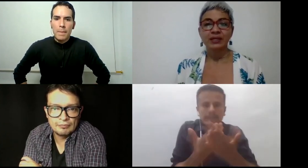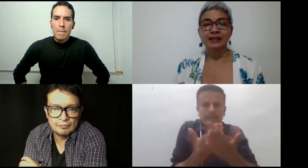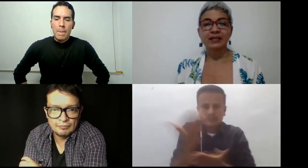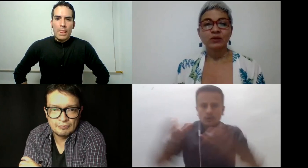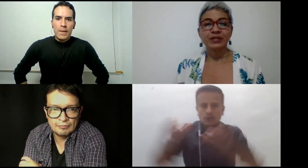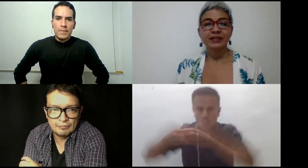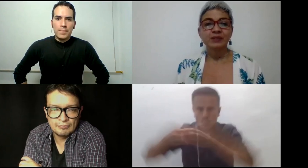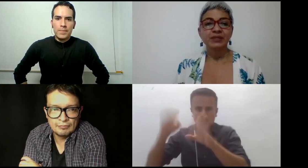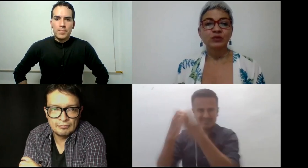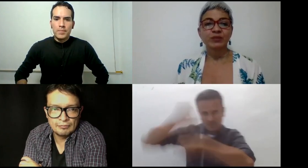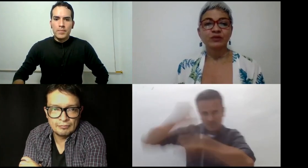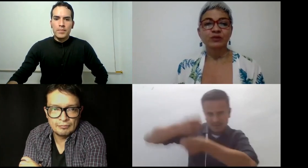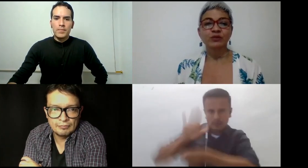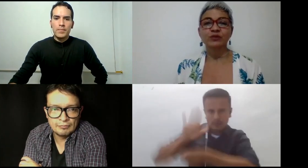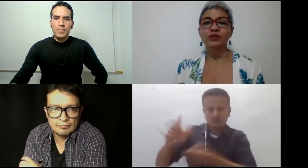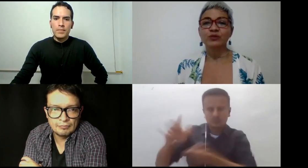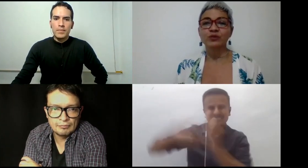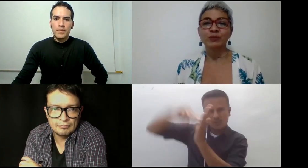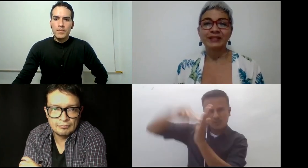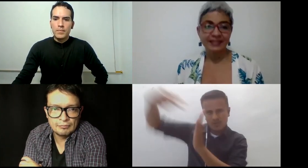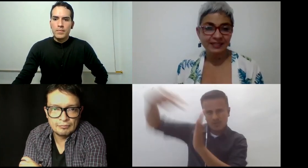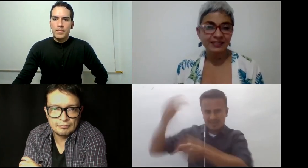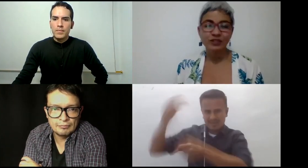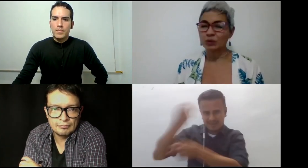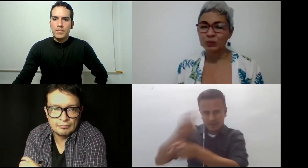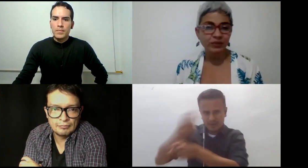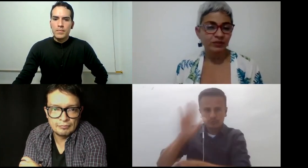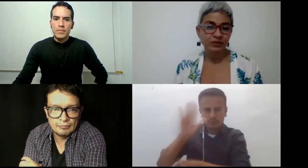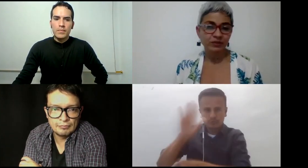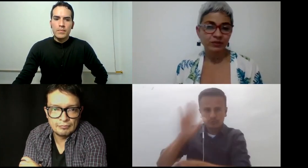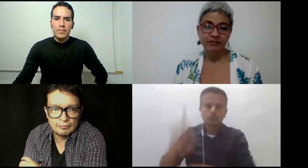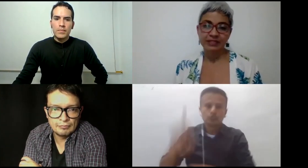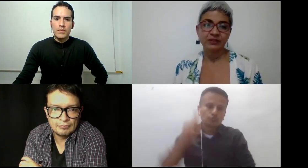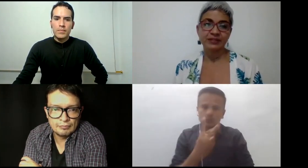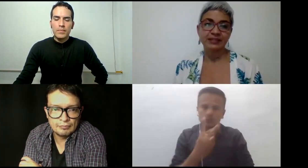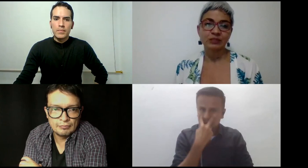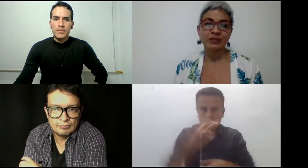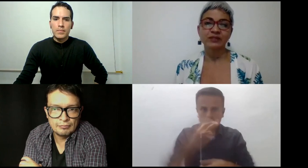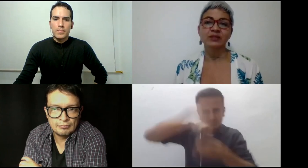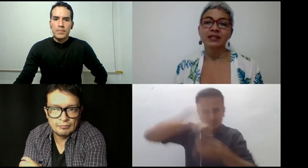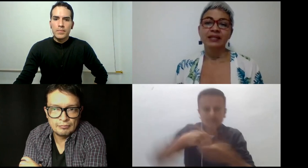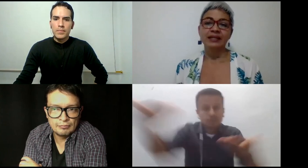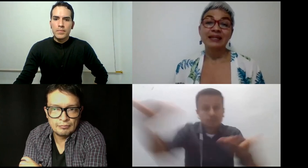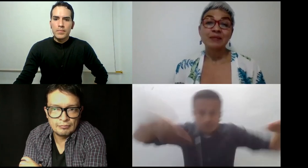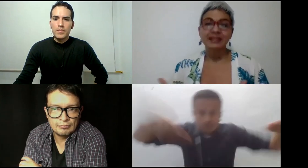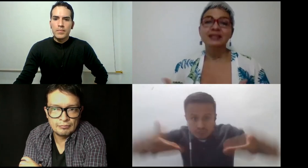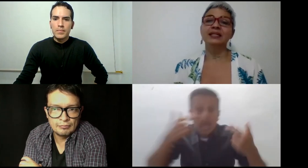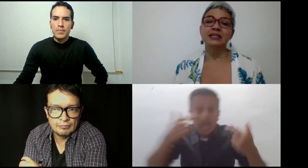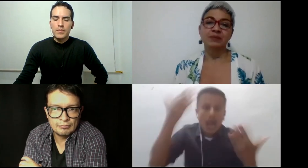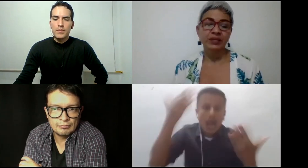la tecnología en interpretación para sordos y sordos ciegos, su presencia, su aporte, sus reflexiones a este espacio, en la demanda y el llamado que